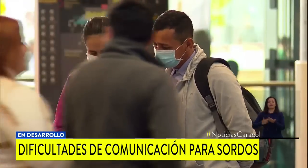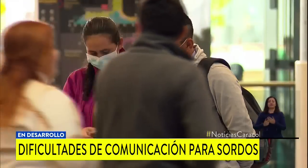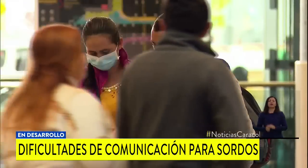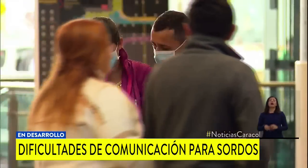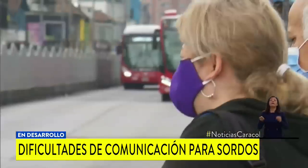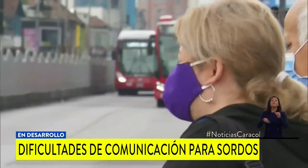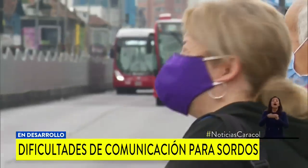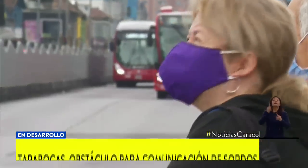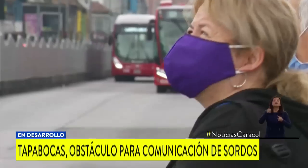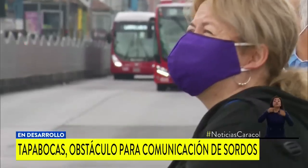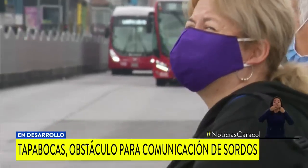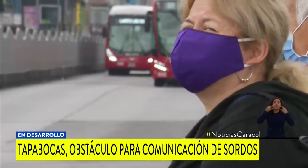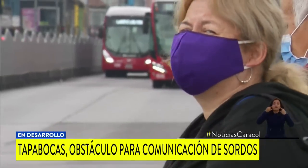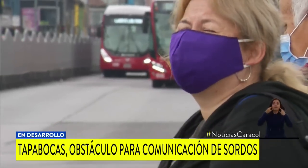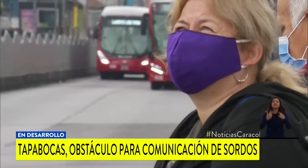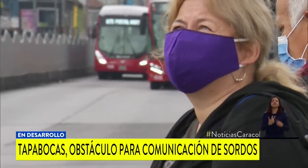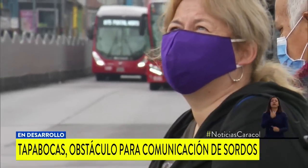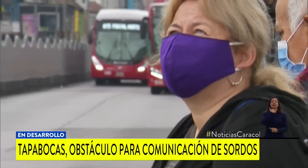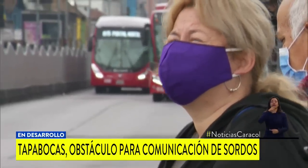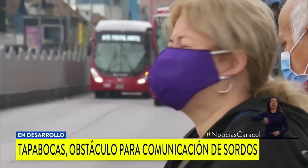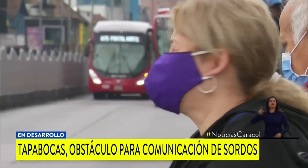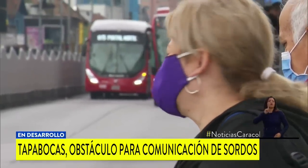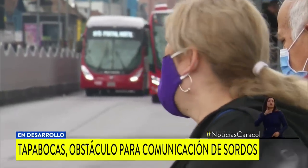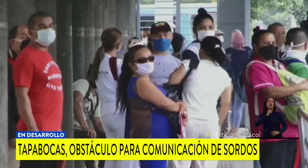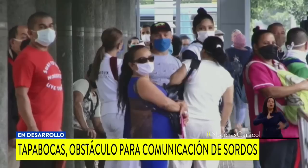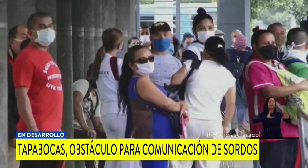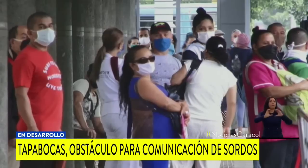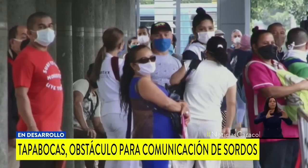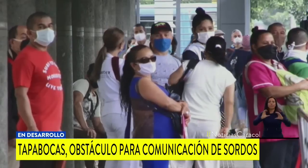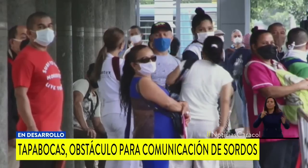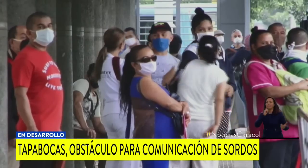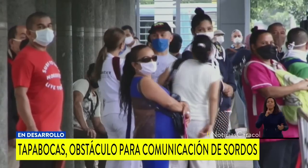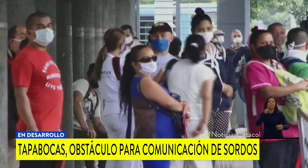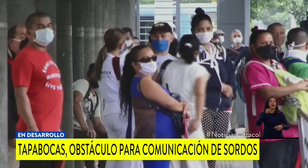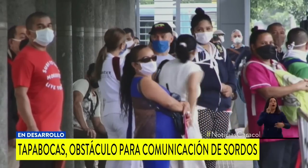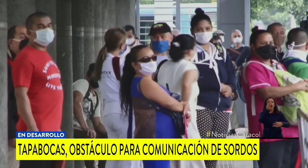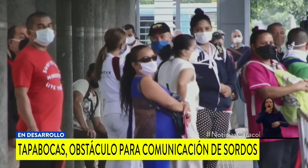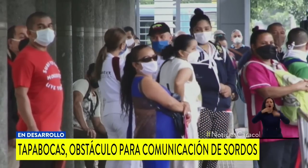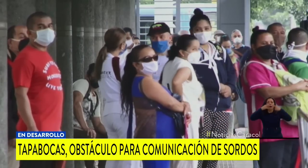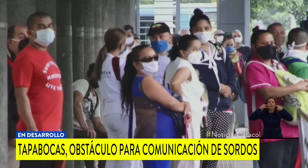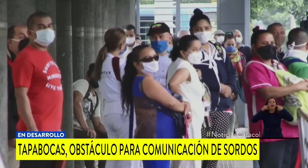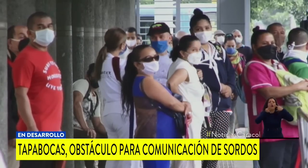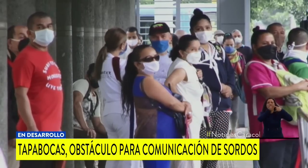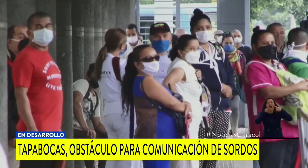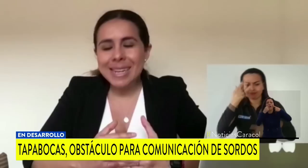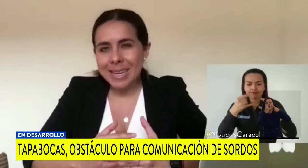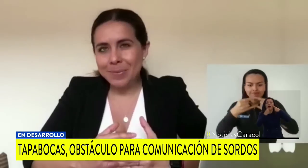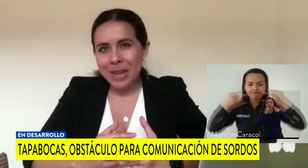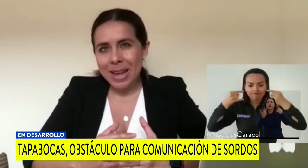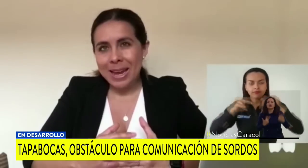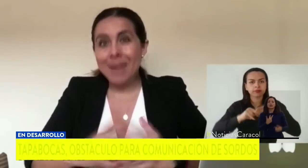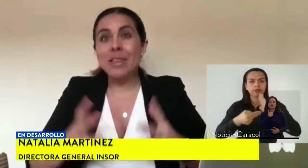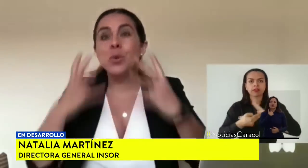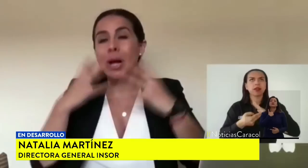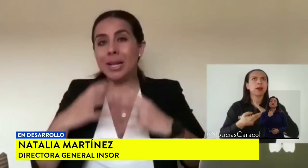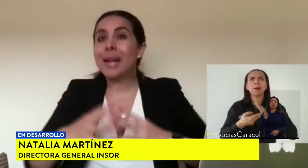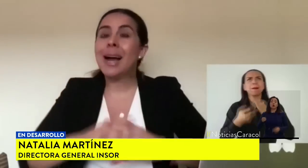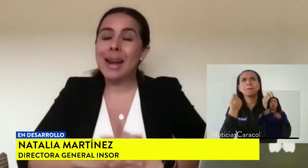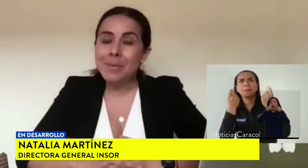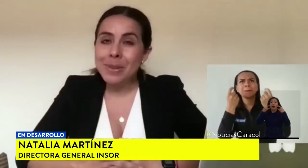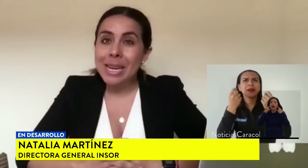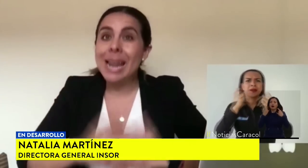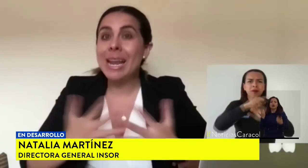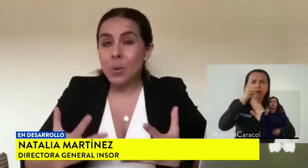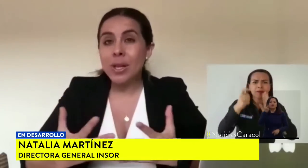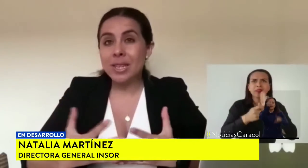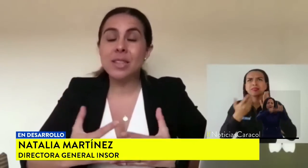también se ha convertido en un obstáculo, pues las personas sordas no pueden leer los labios. Porque el tapabocas restringe la visual de la